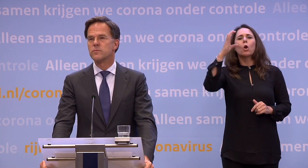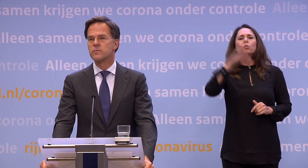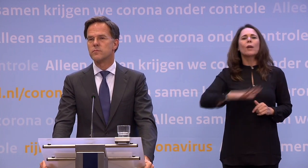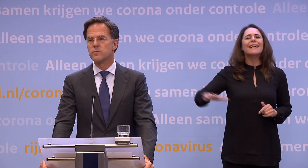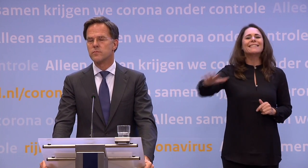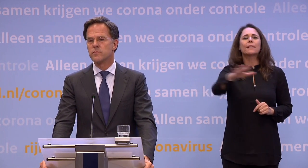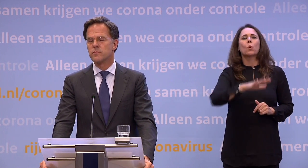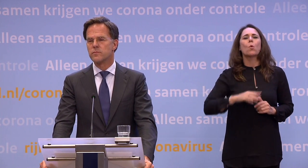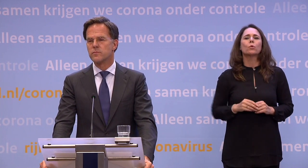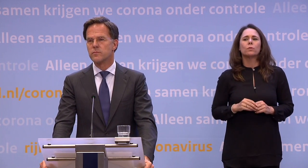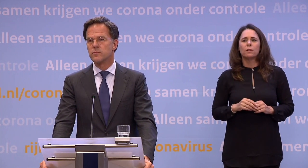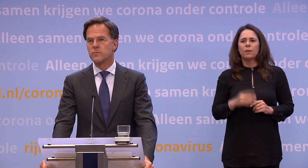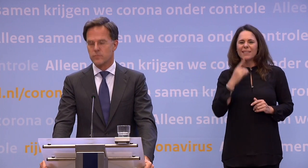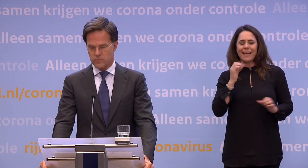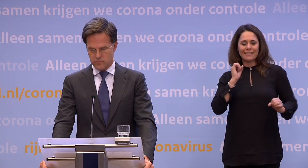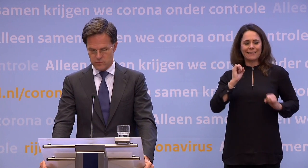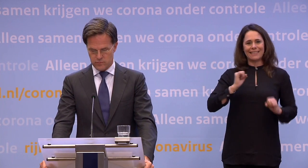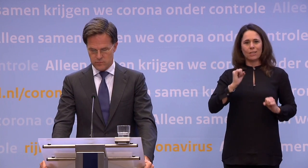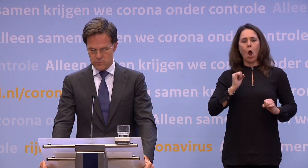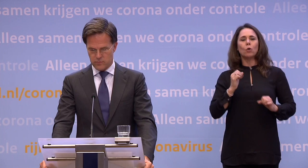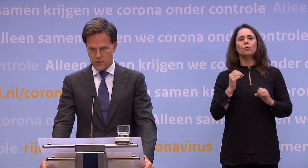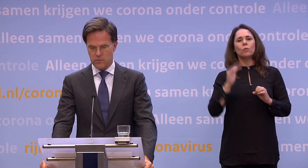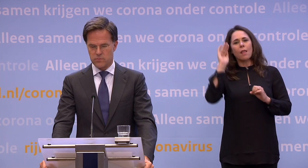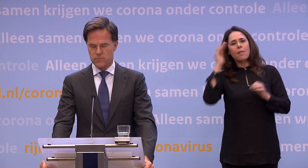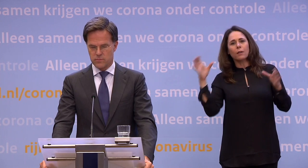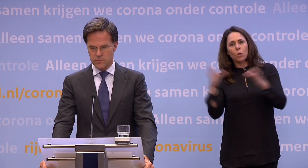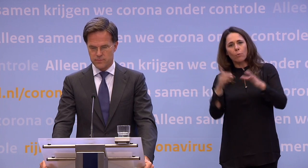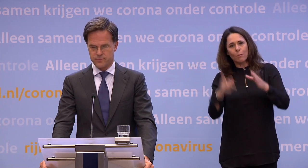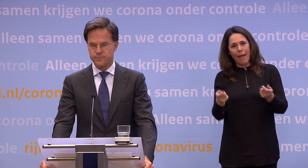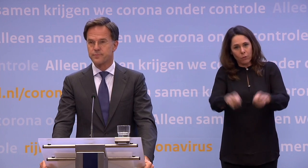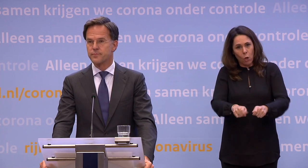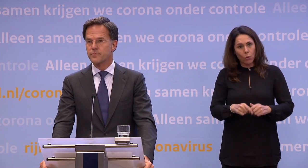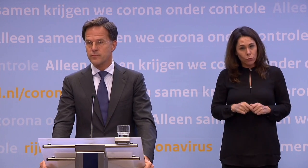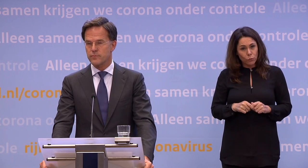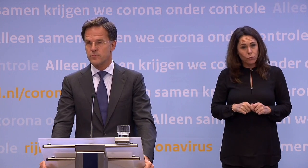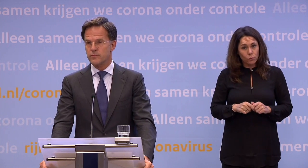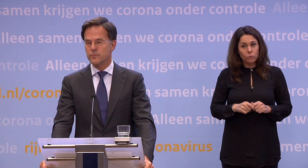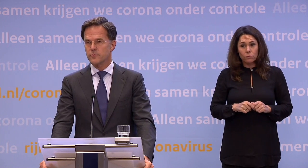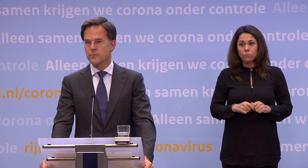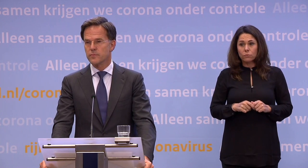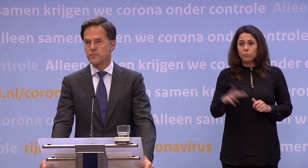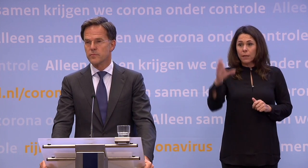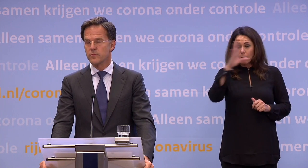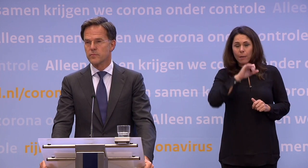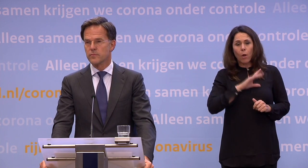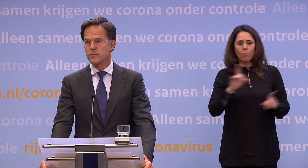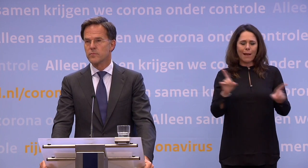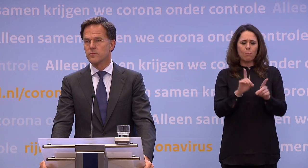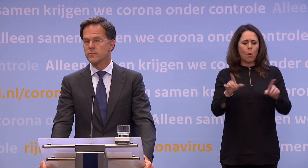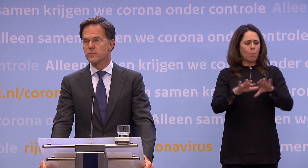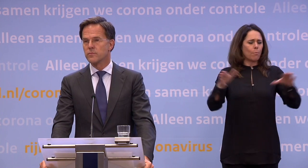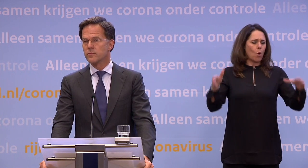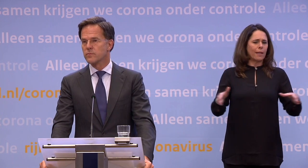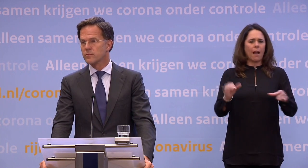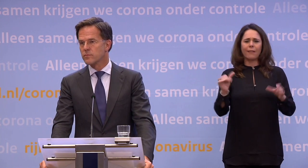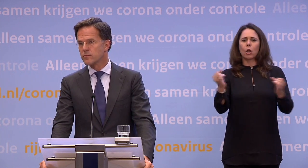zei net ook dat de disco's en de nachtclubs en zo... ...dat die allemaal nog dicht moeten blijven. We begrijpen ook dat er bij poppodia en bij allerlei van